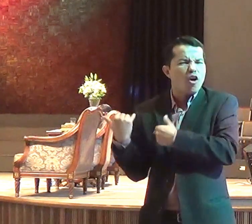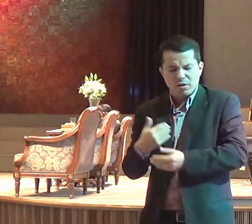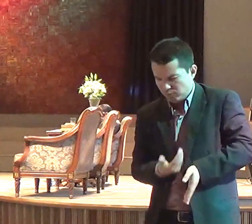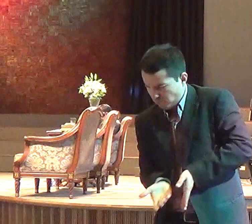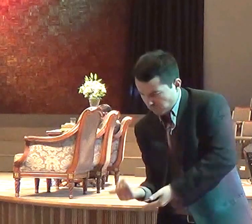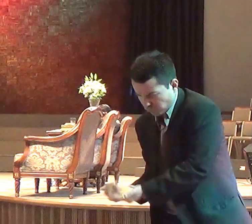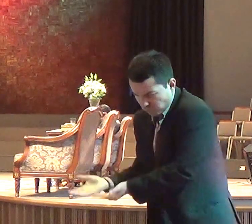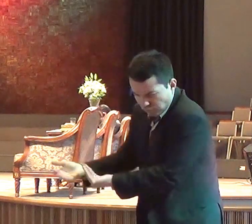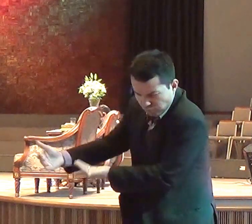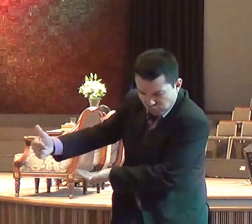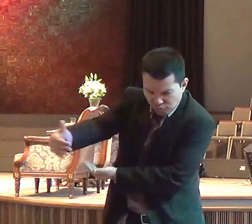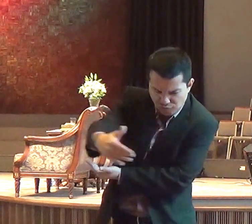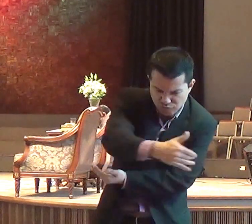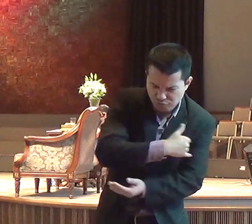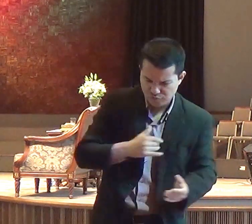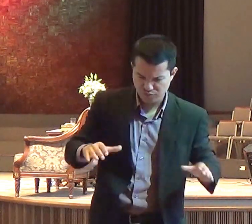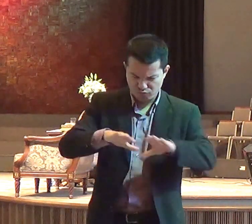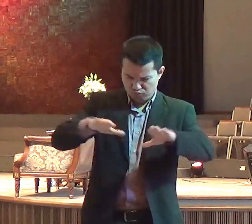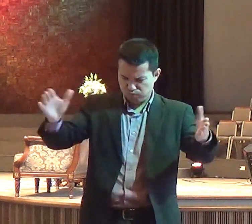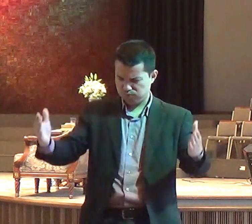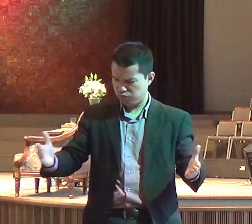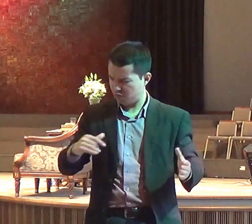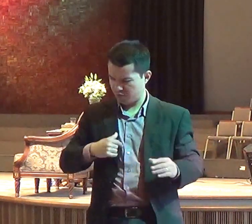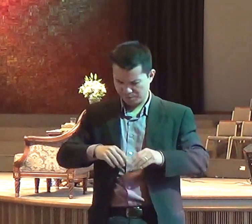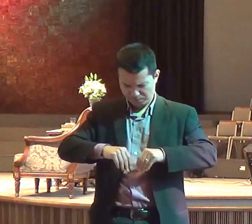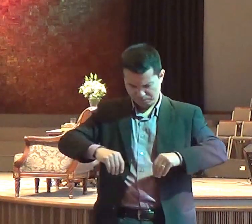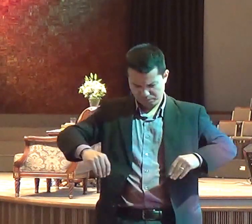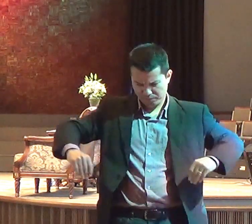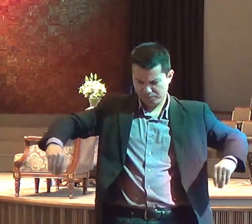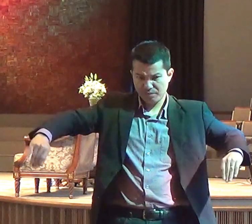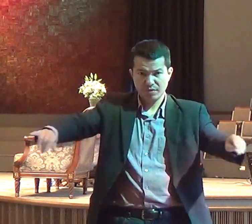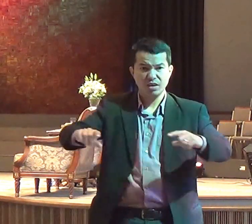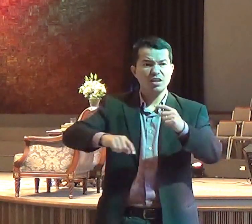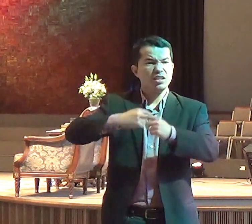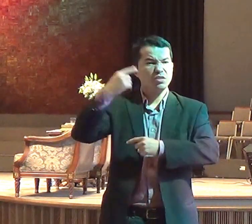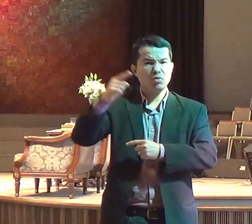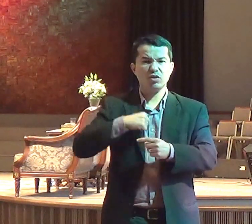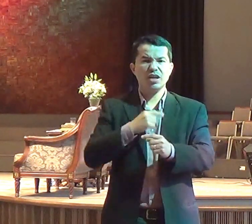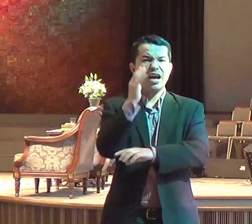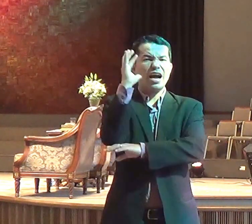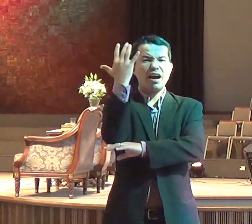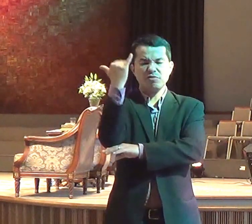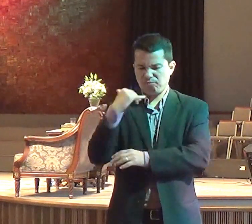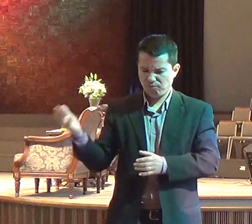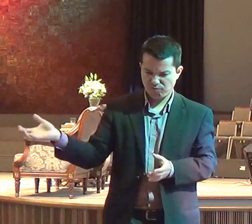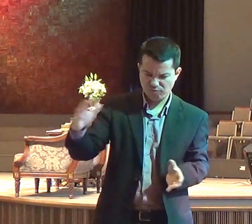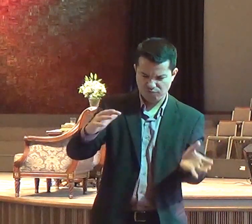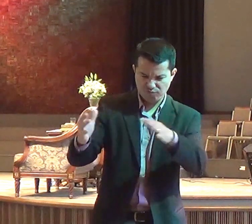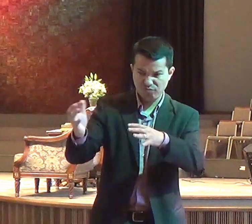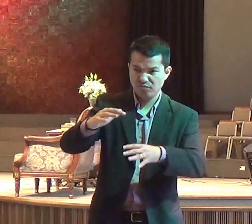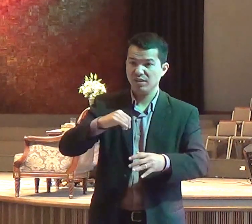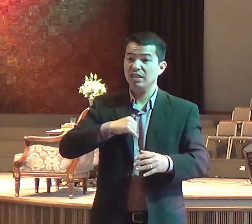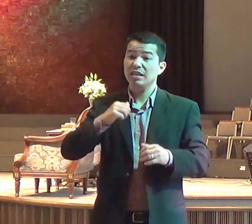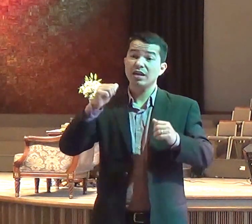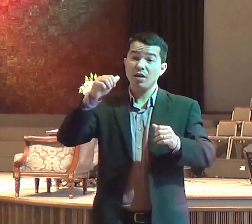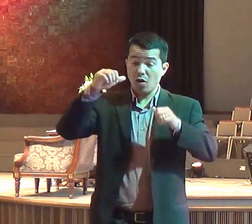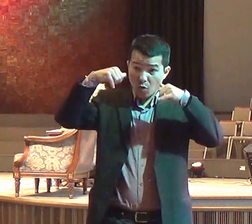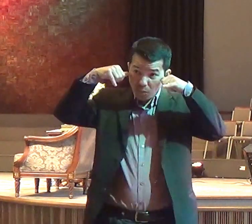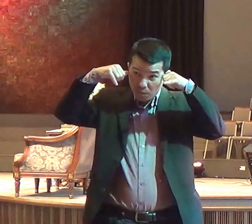arrumou a lenha, cortou o novilho em pedaços e o pôs sobre a lenha. E então Elias disse,